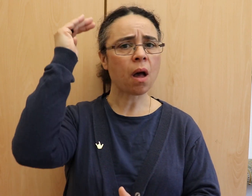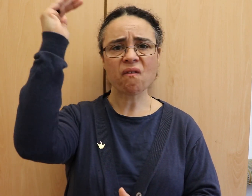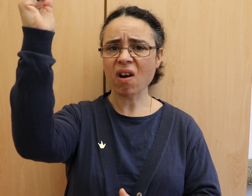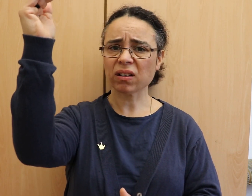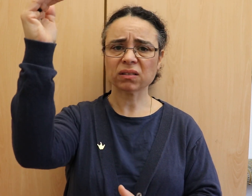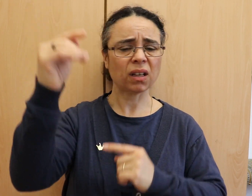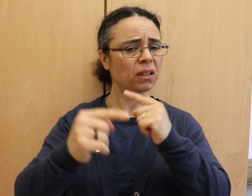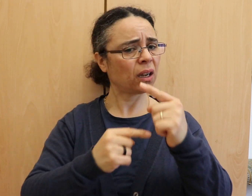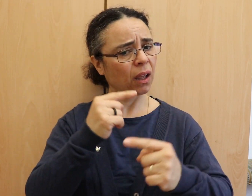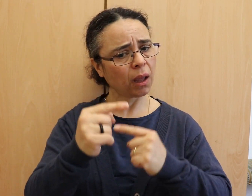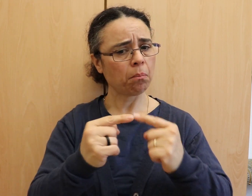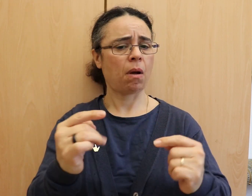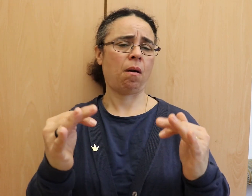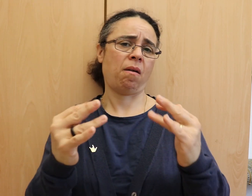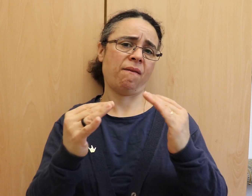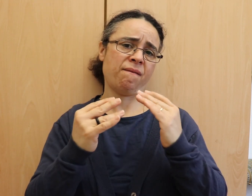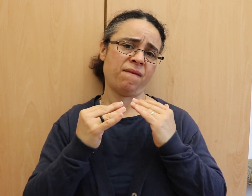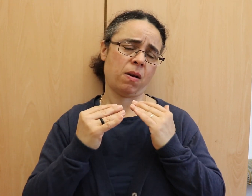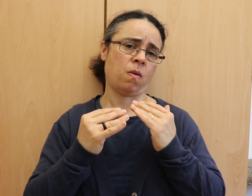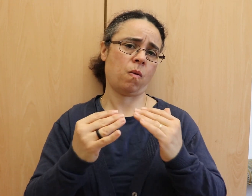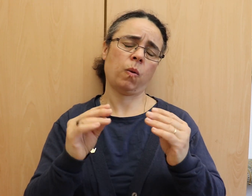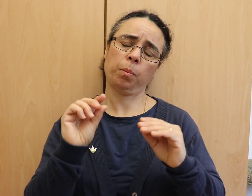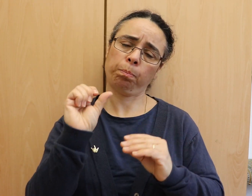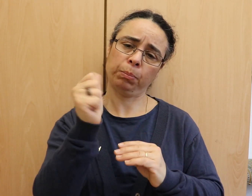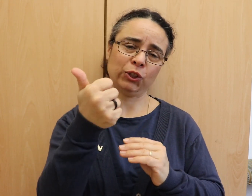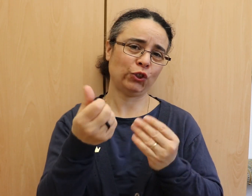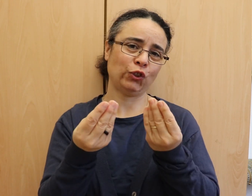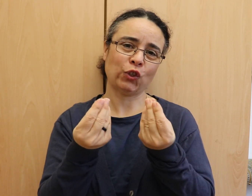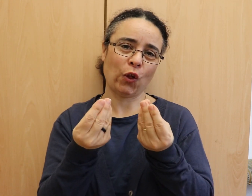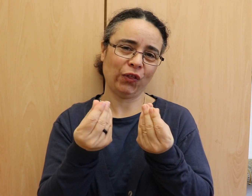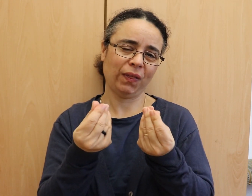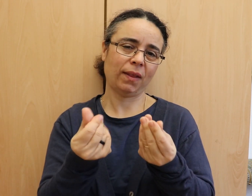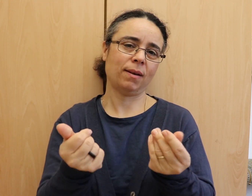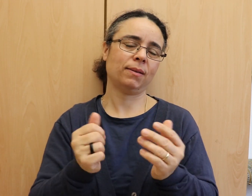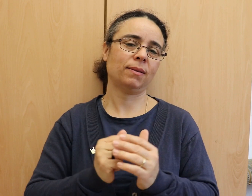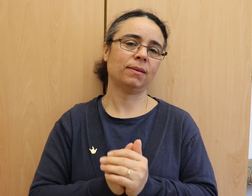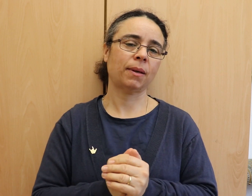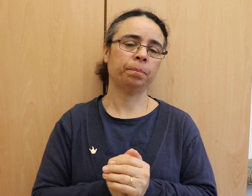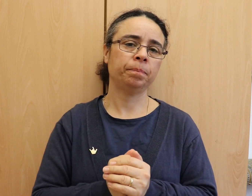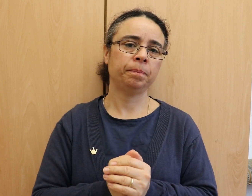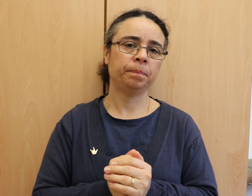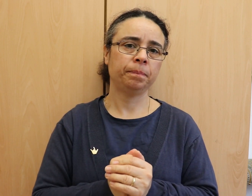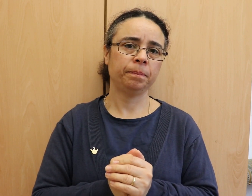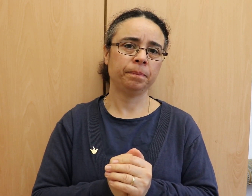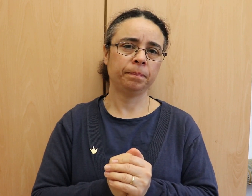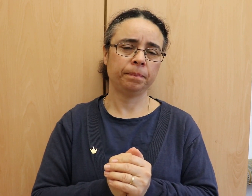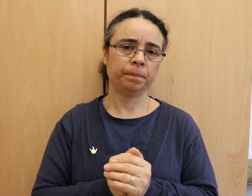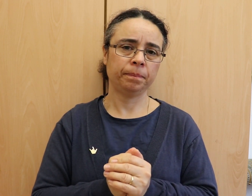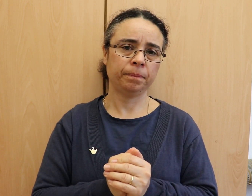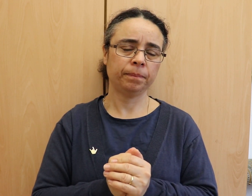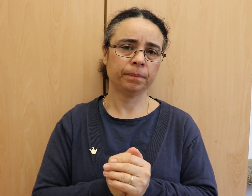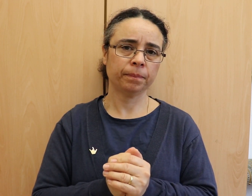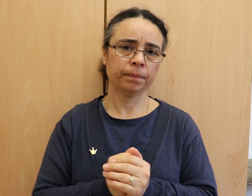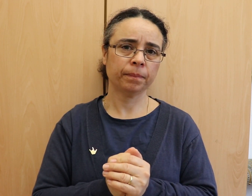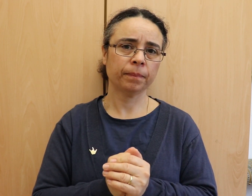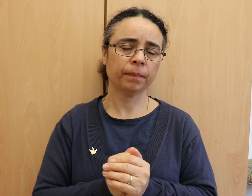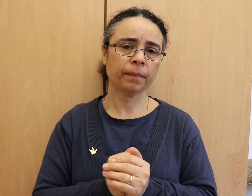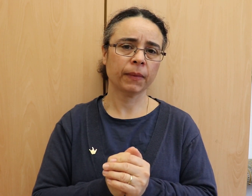Dasein auf neue und besondere Weise. Doch er erwartet auch unsere